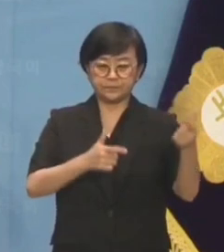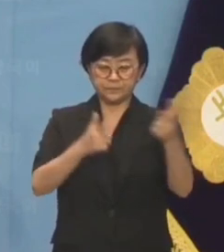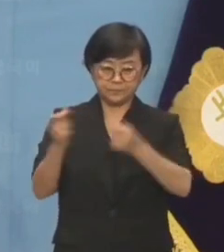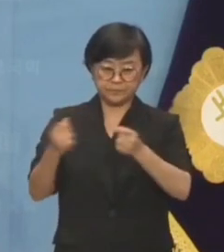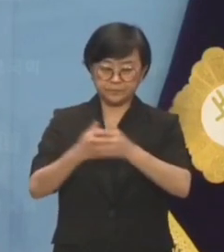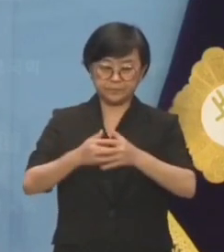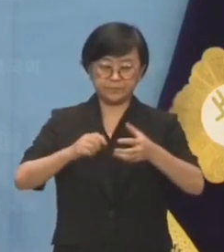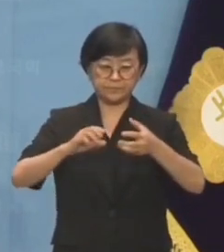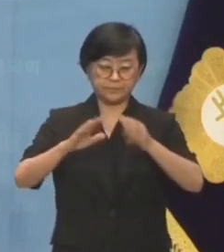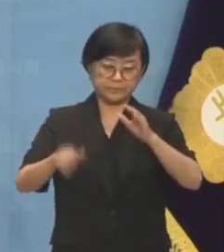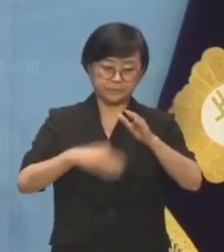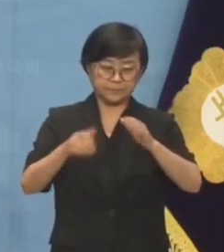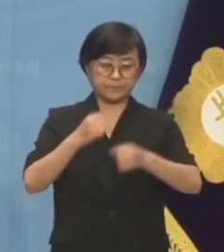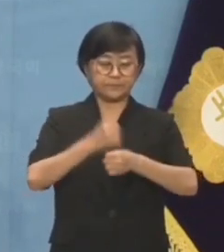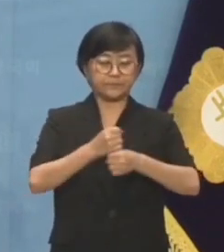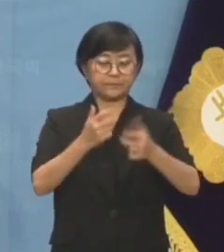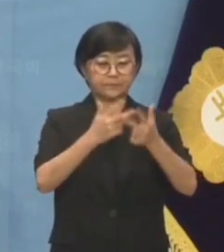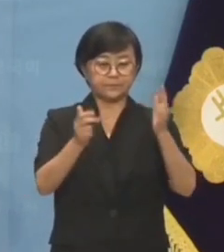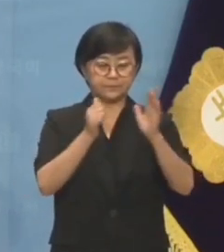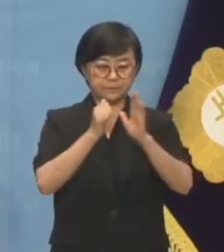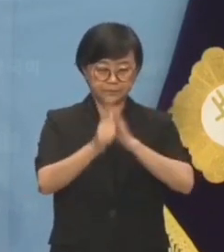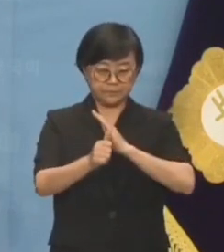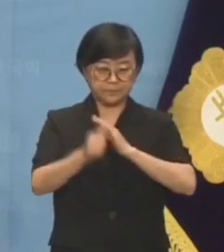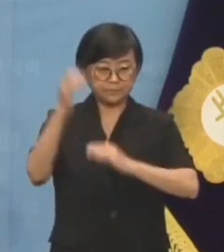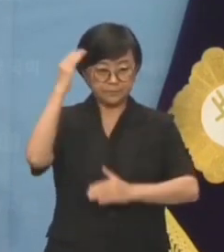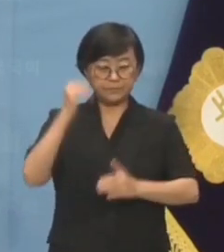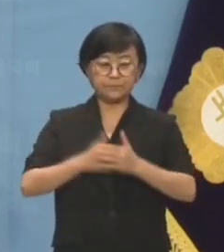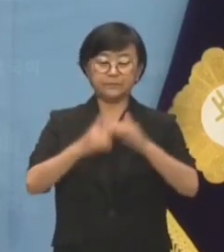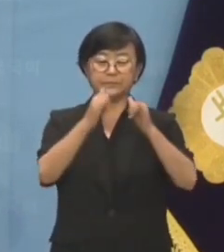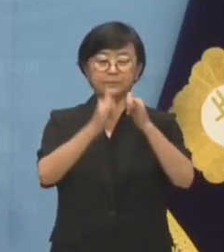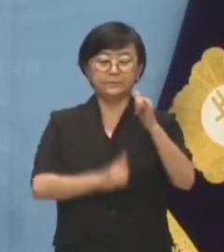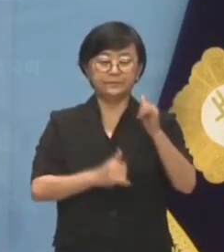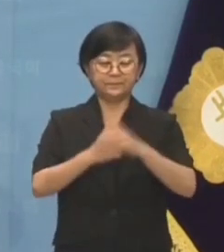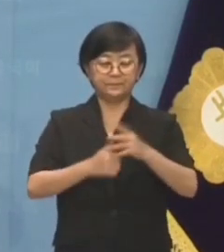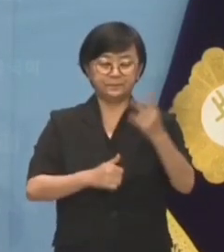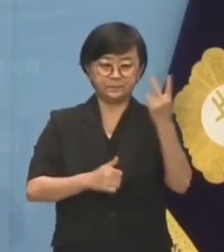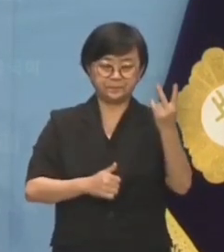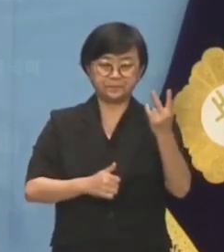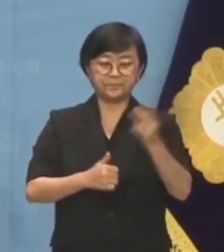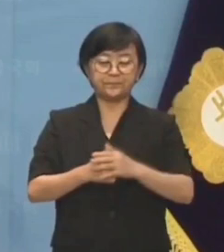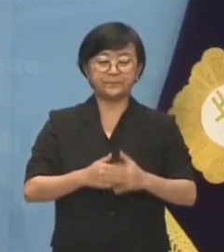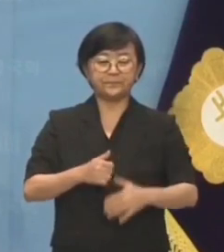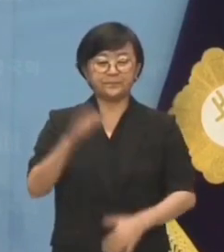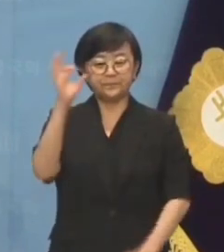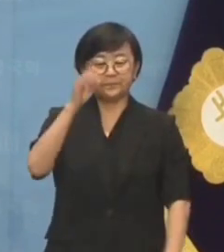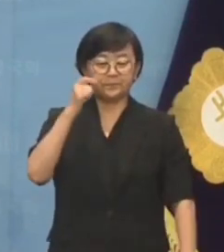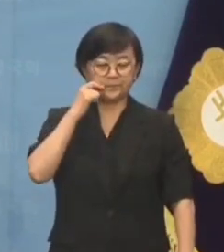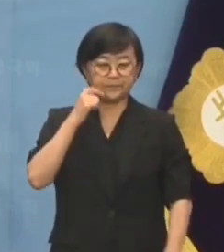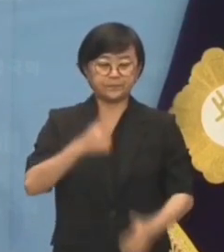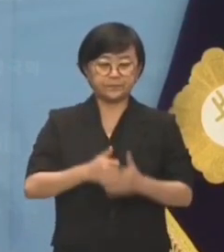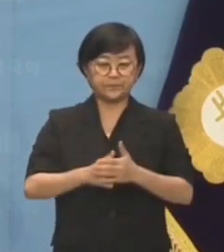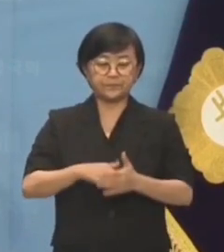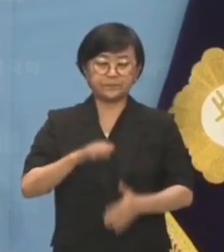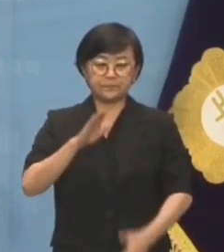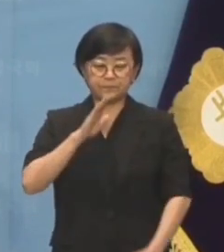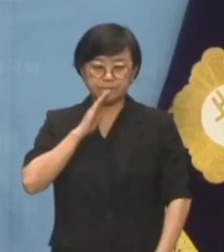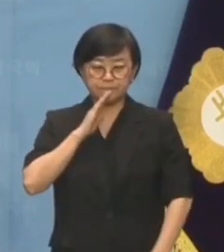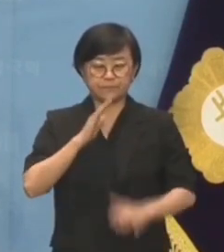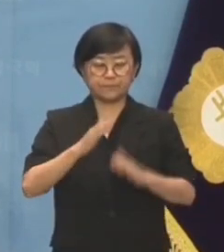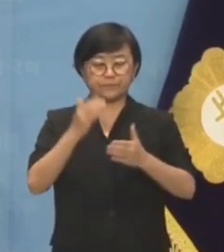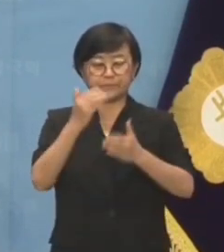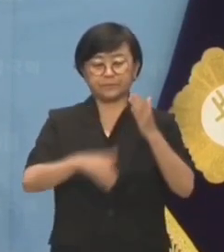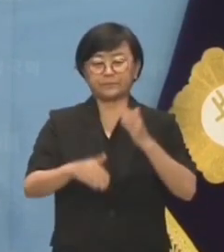전체를 엉망으로 만들어버린 이재명 대표는 대한민국 역사상 두 번 다시 찾아볼 수 없는 오욕의